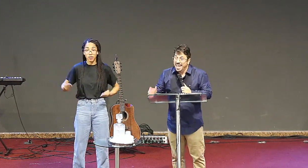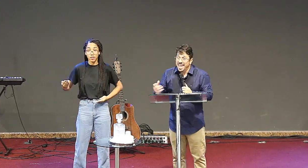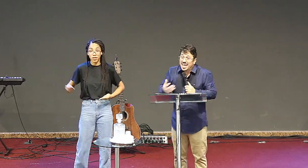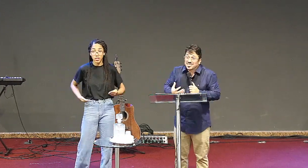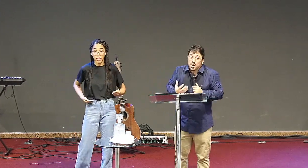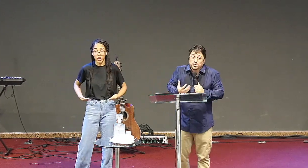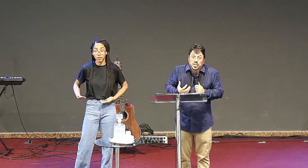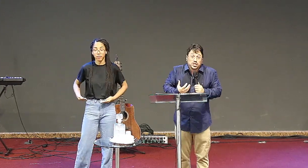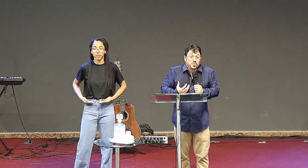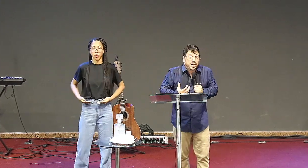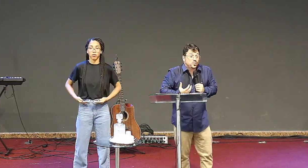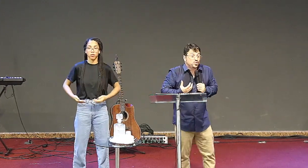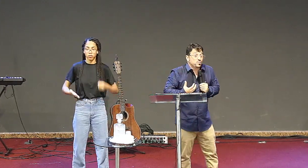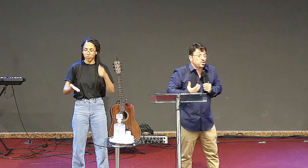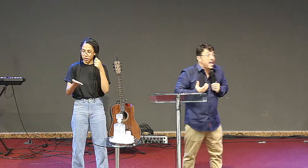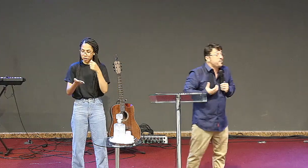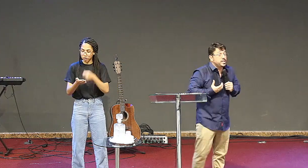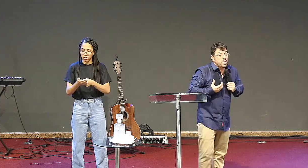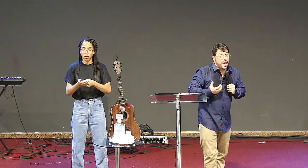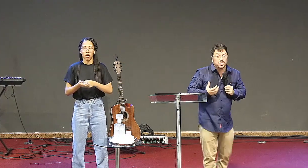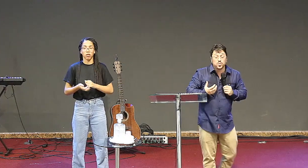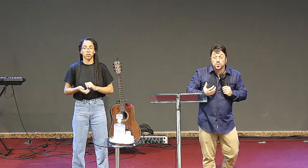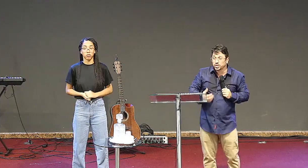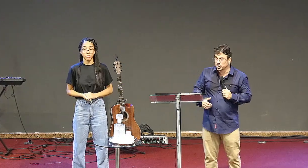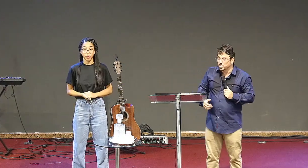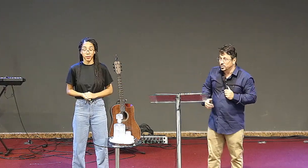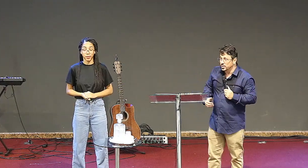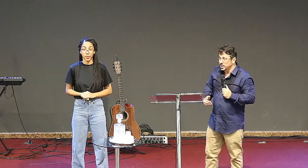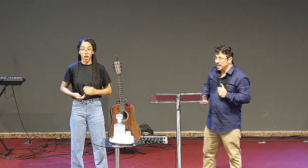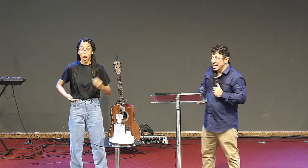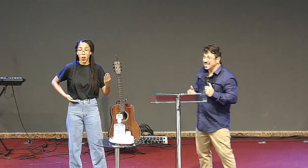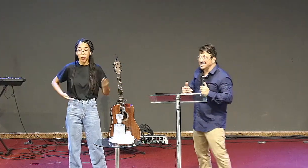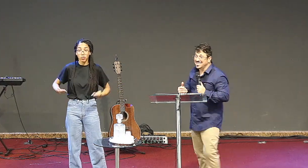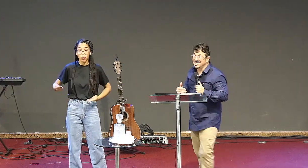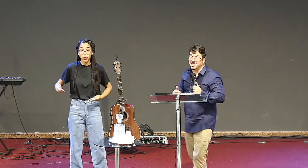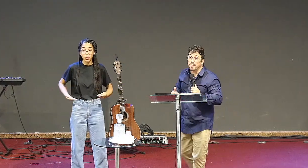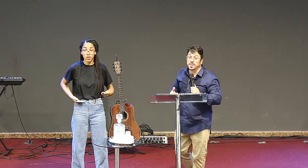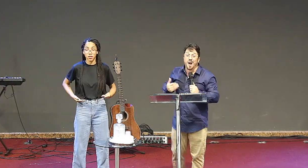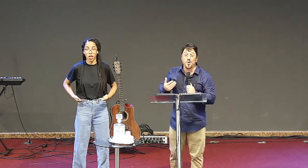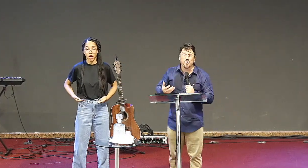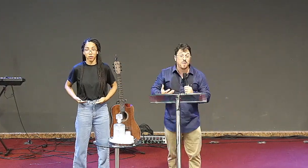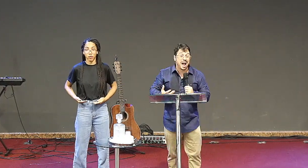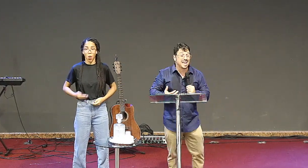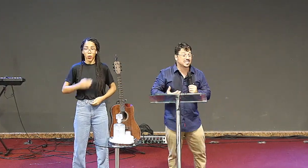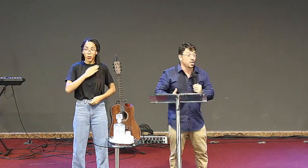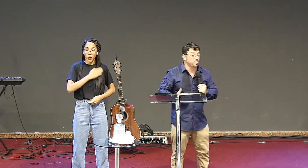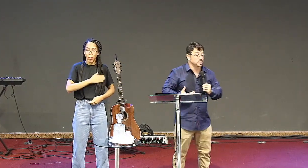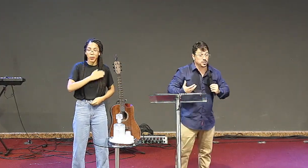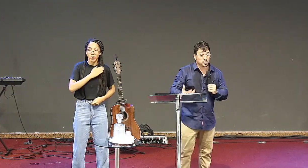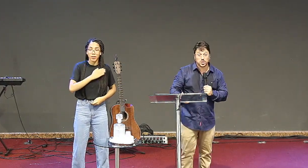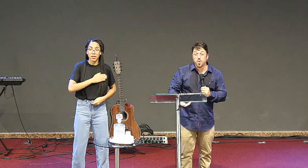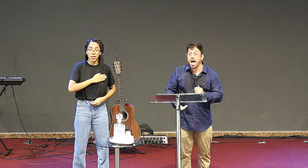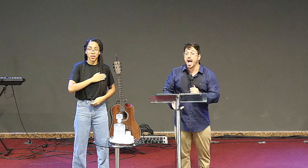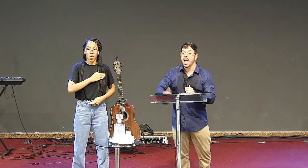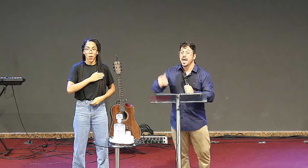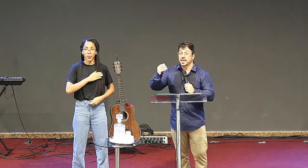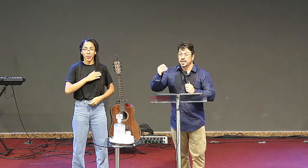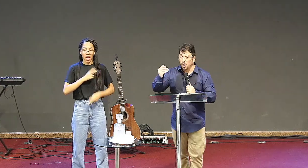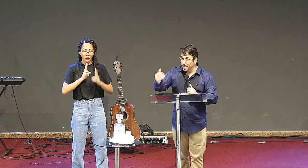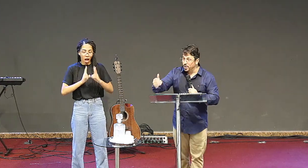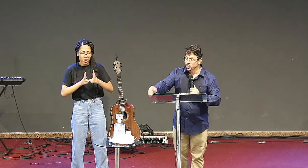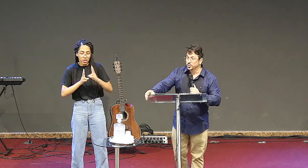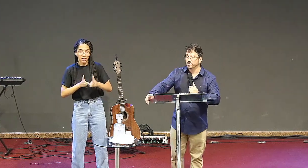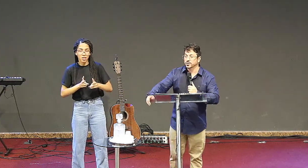esse é o sentimento de um servo que não é inútil existe sempre algo mais que eu preciso me doar